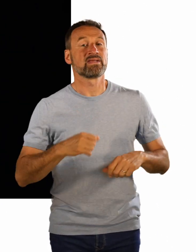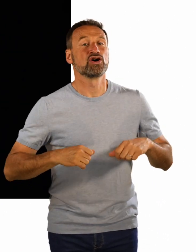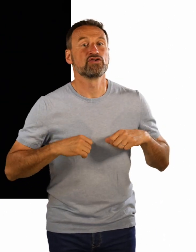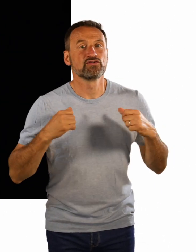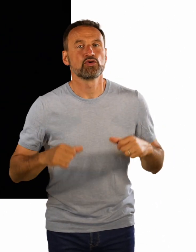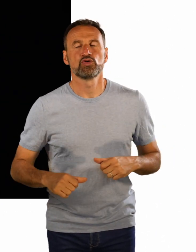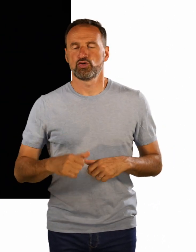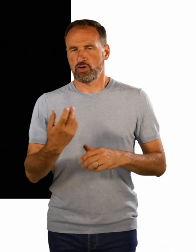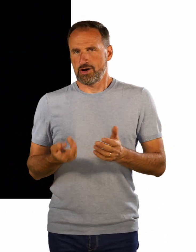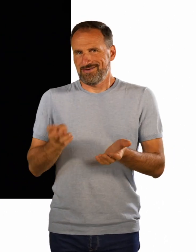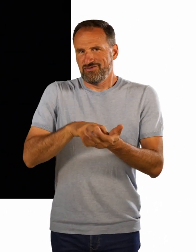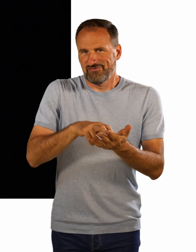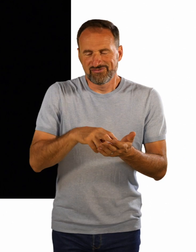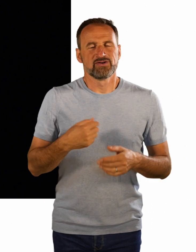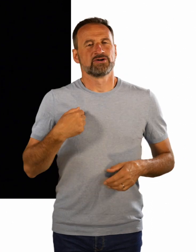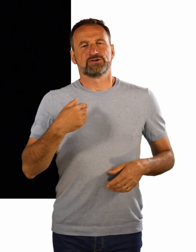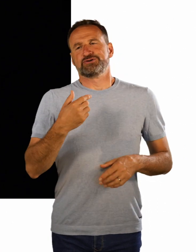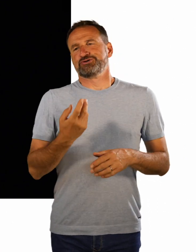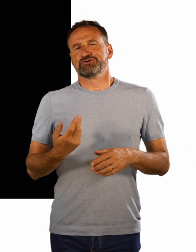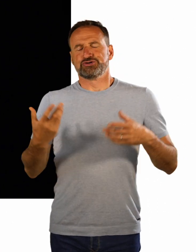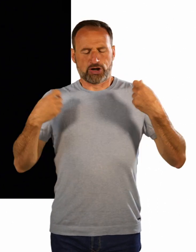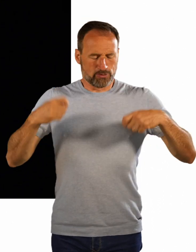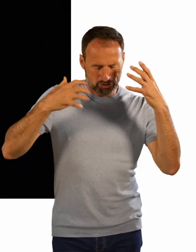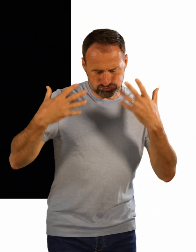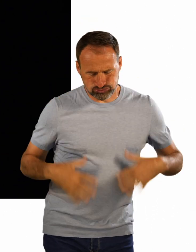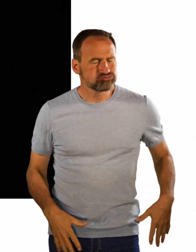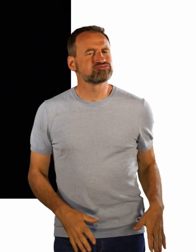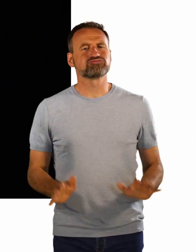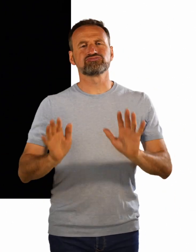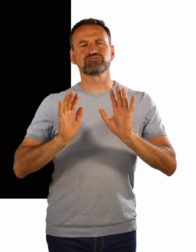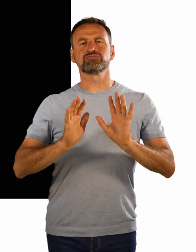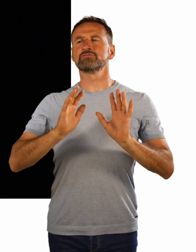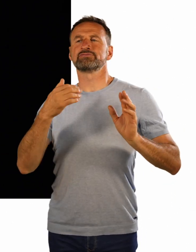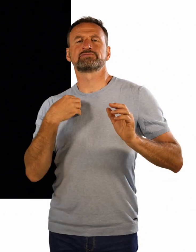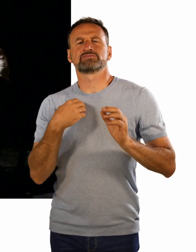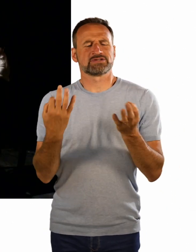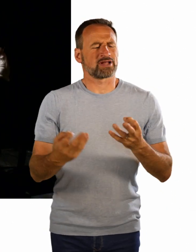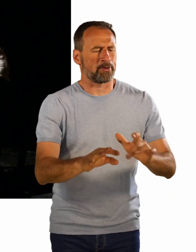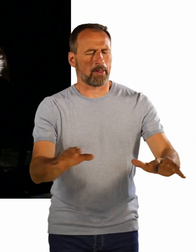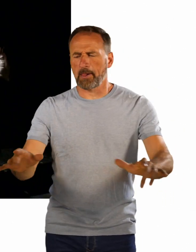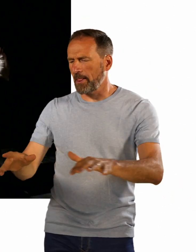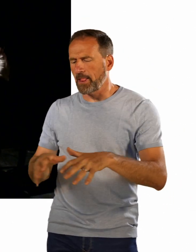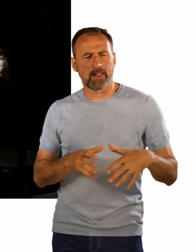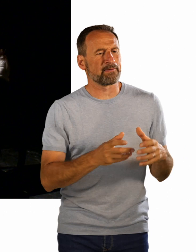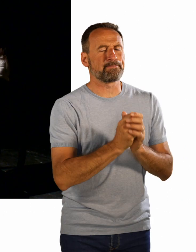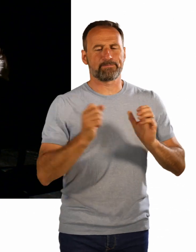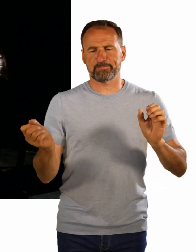springe in meine Klamotten, sammle mein Zeug zusammen, springe in den Wagen